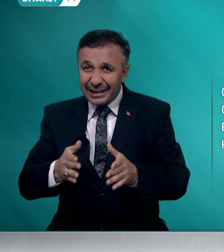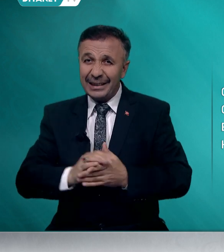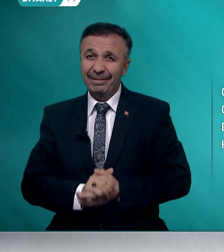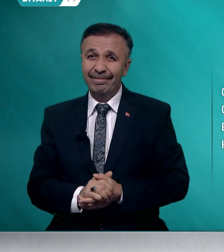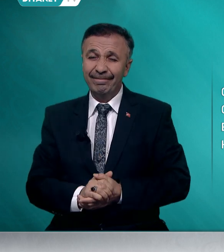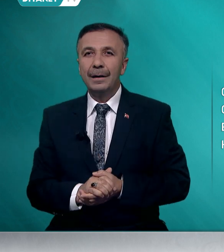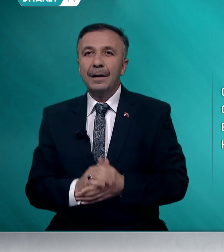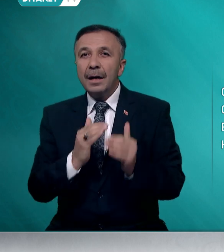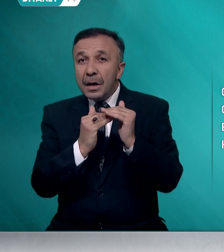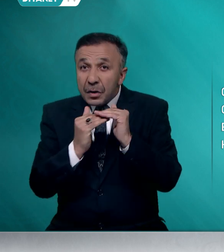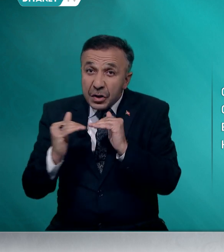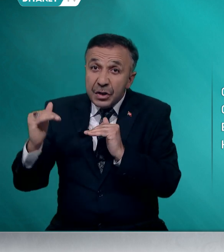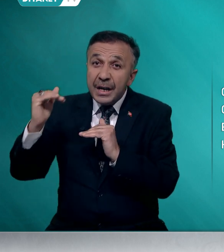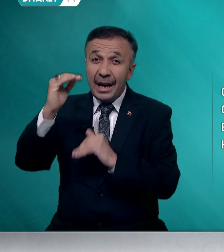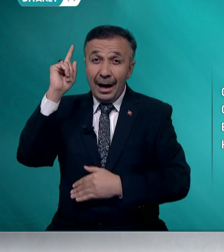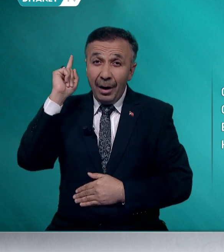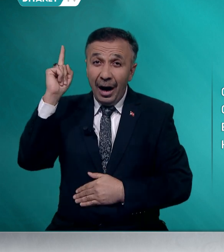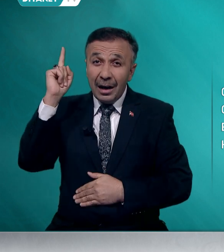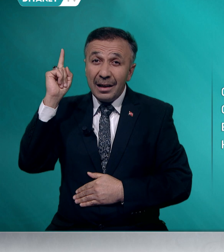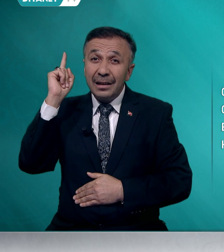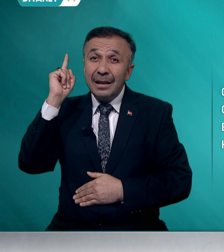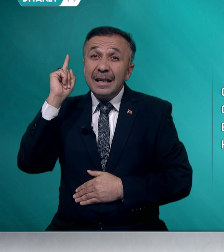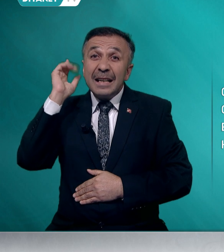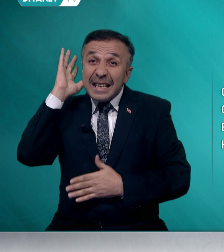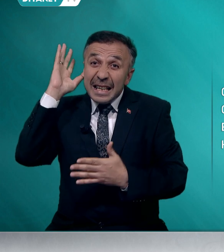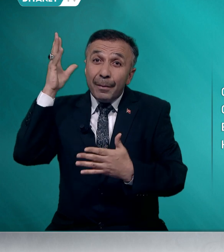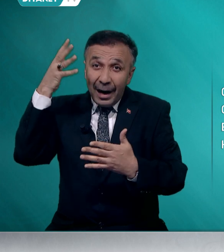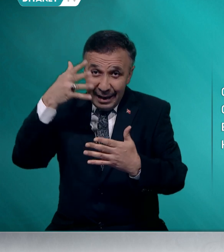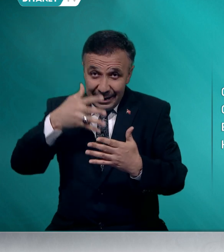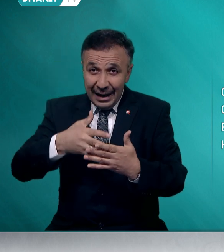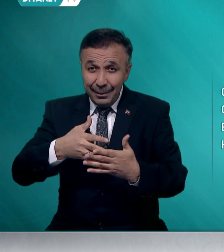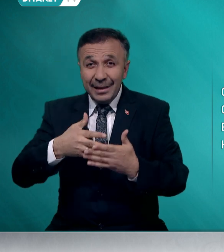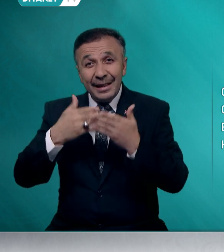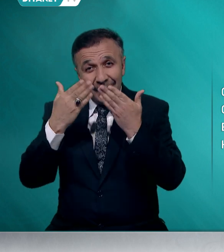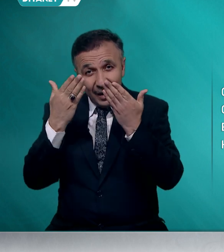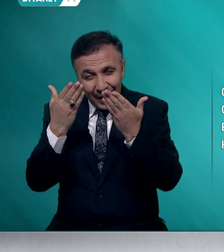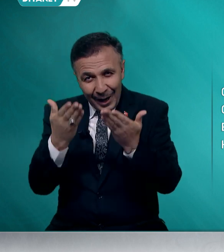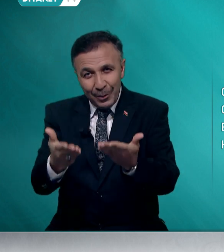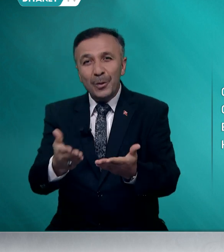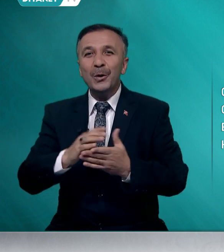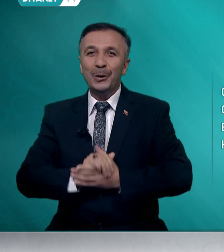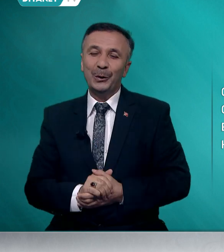Cenab-ı Hak ibadetlerimizi kabul buyursun.